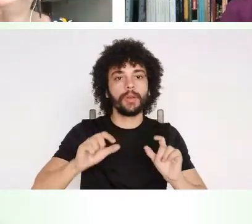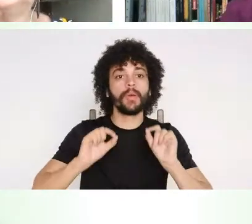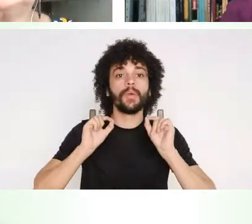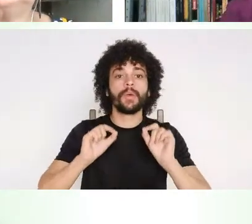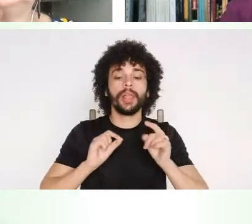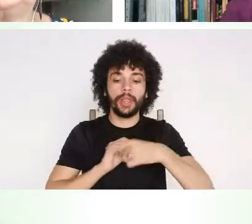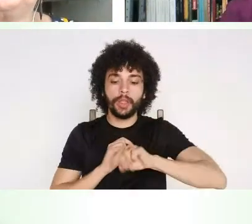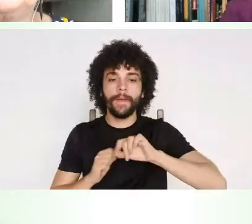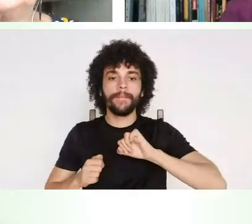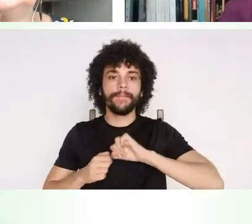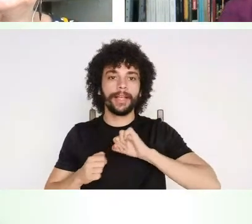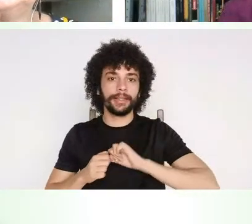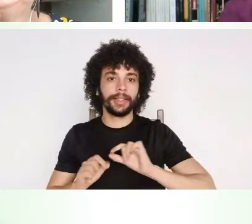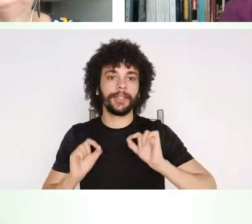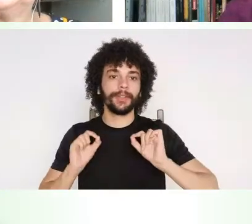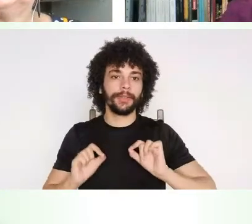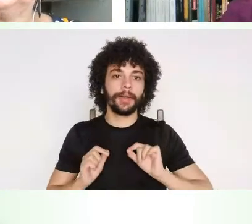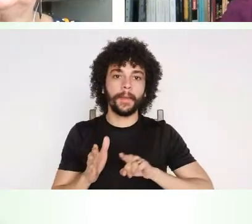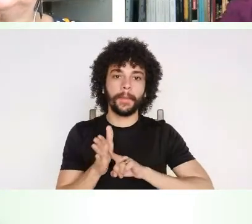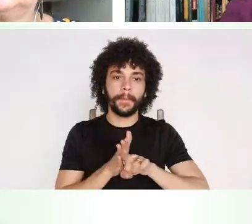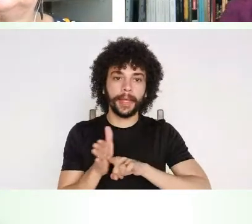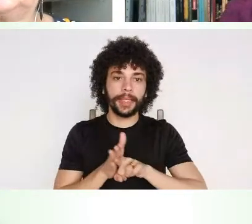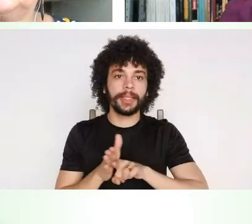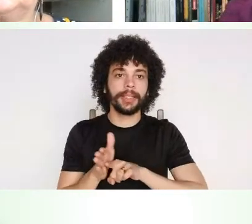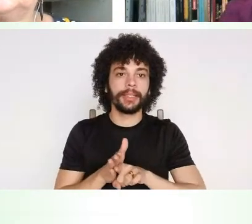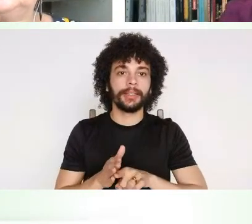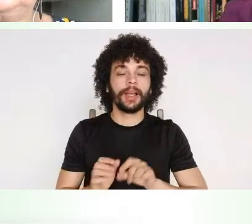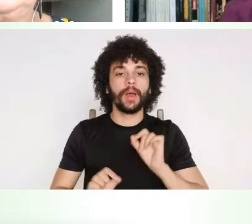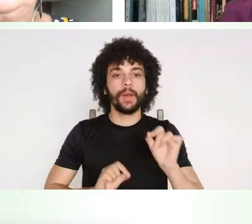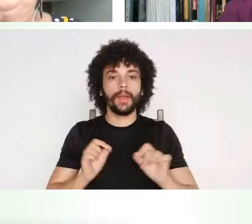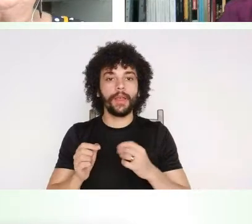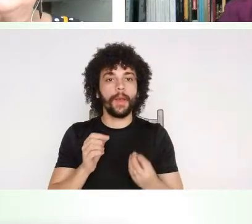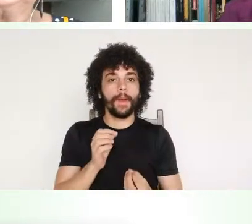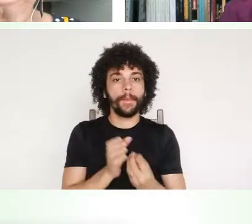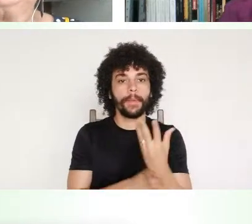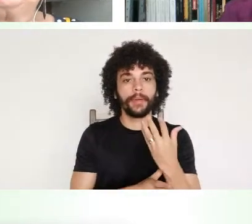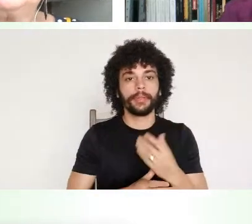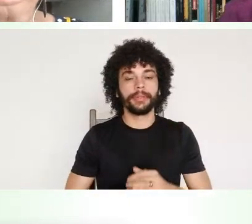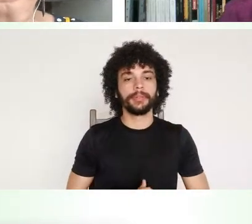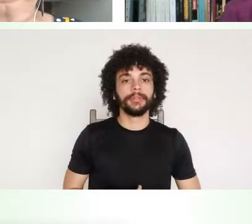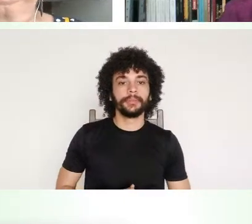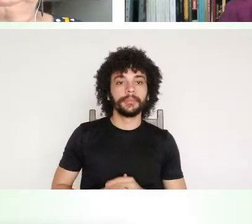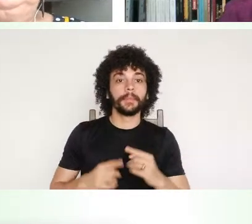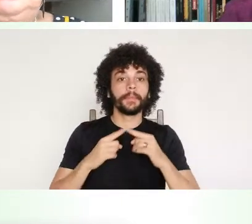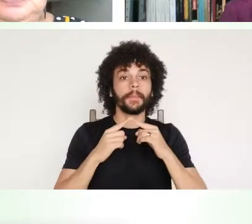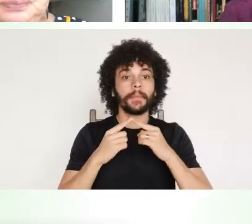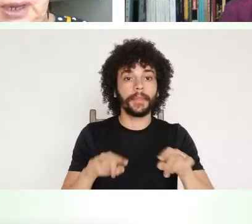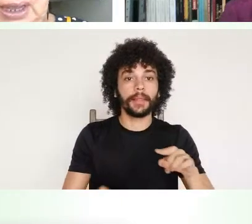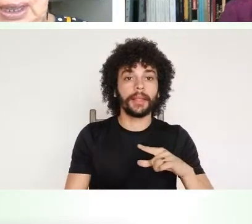nós estamos pesquisando, o que é que nós estamos produzindo, mas também